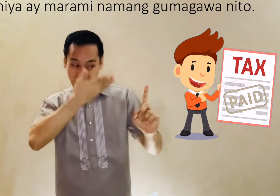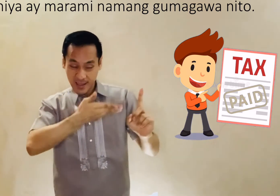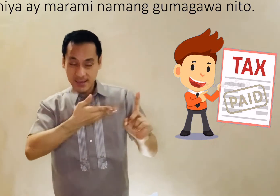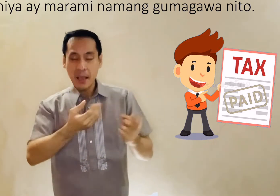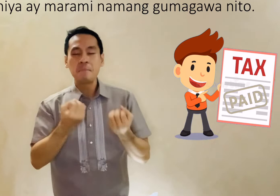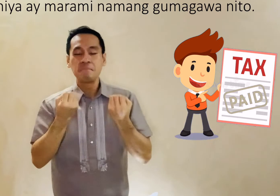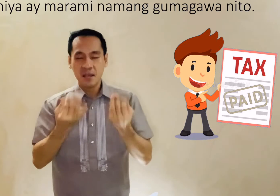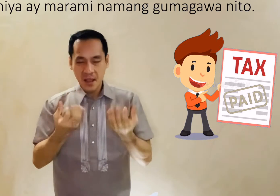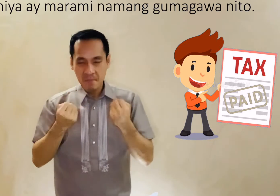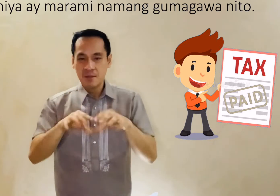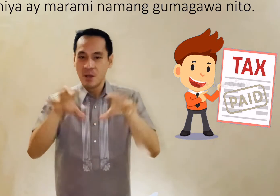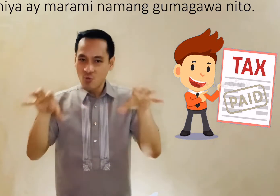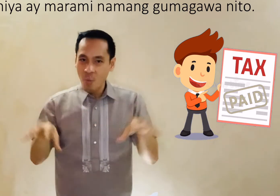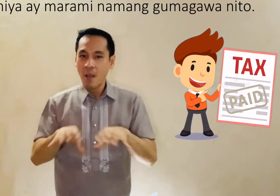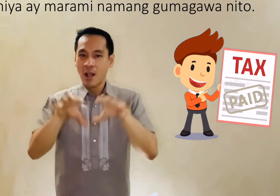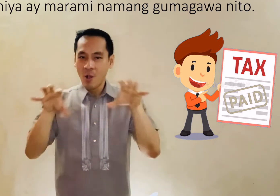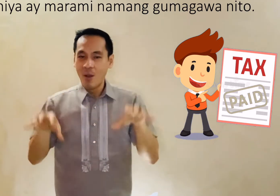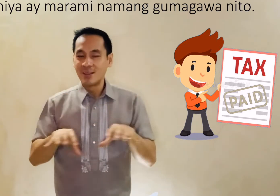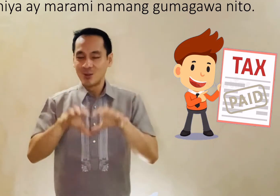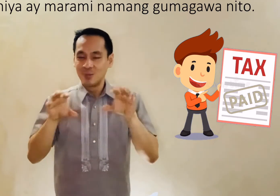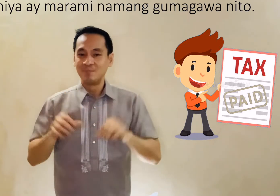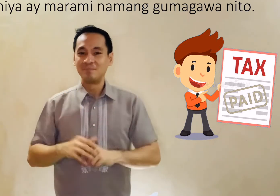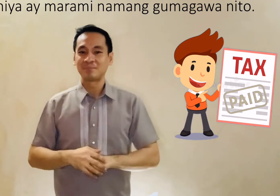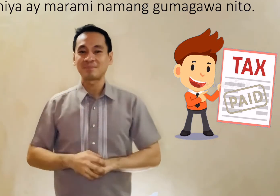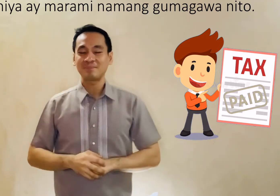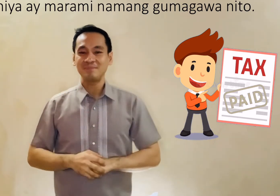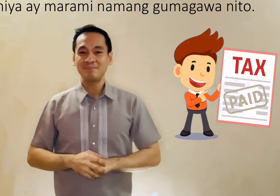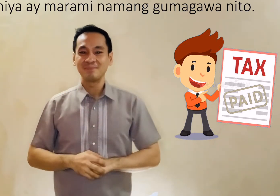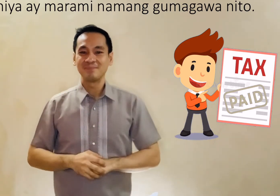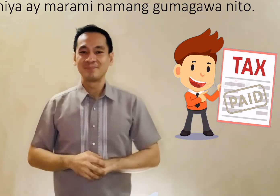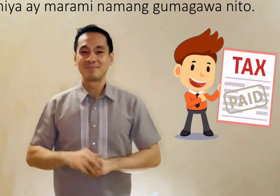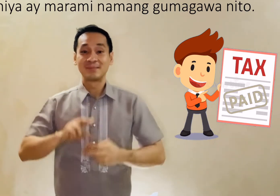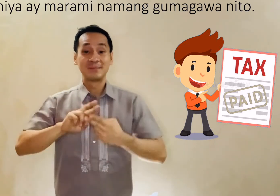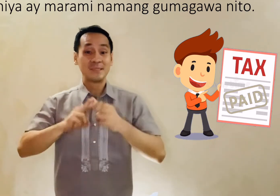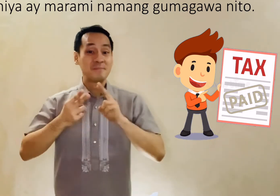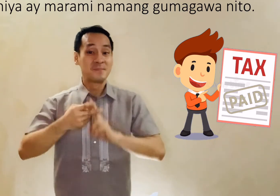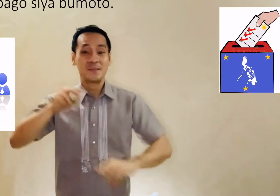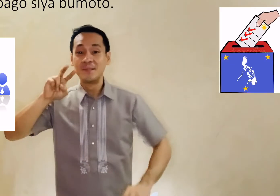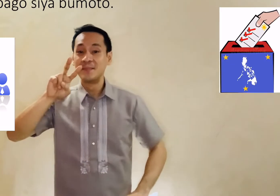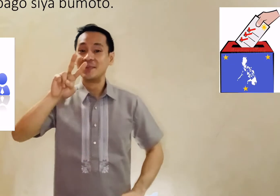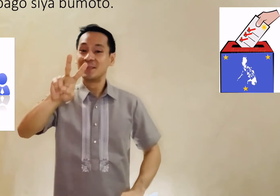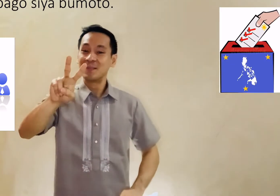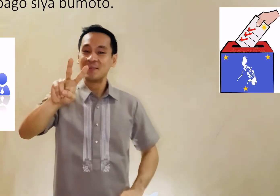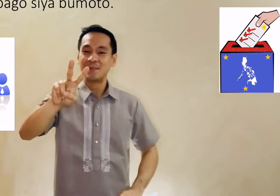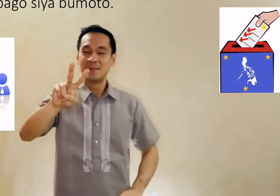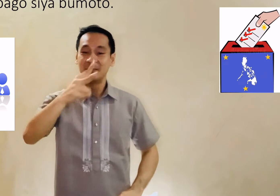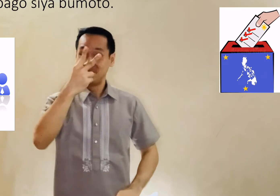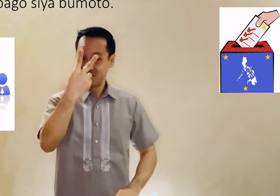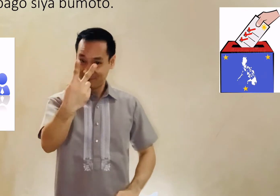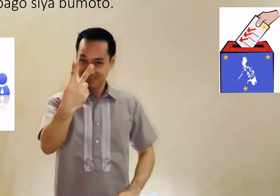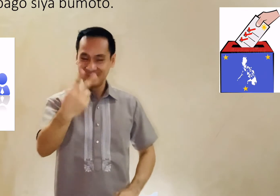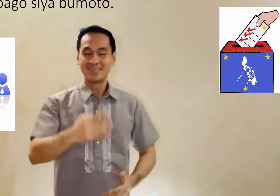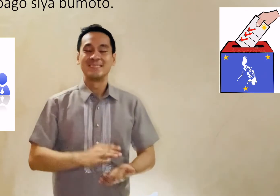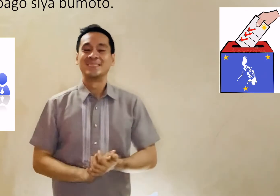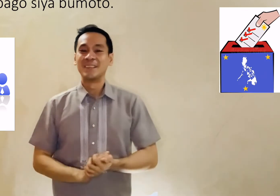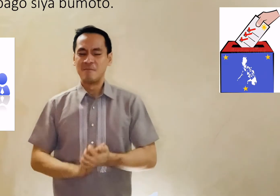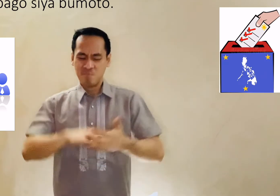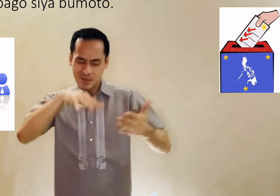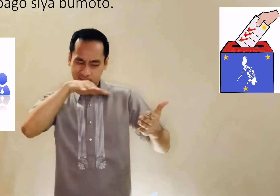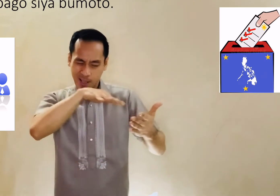kanya Ay marami namang gumagawa nito Number 2 Pinag-aralang mabuti ni Joy